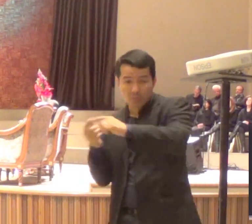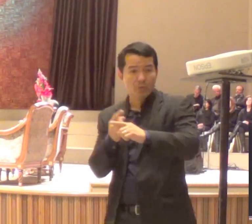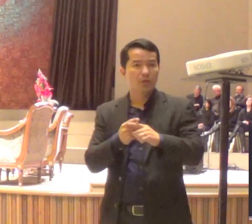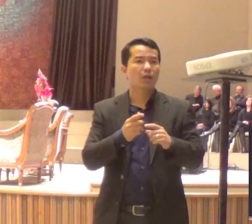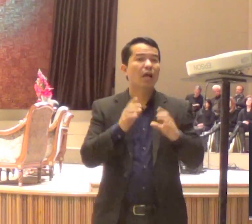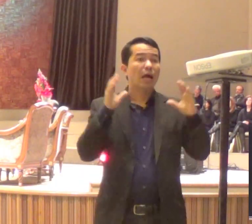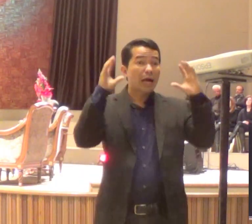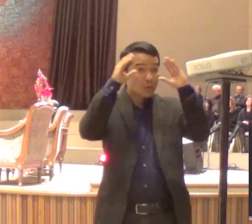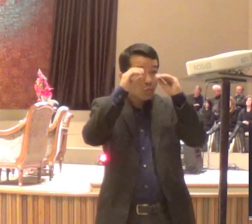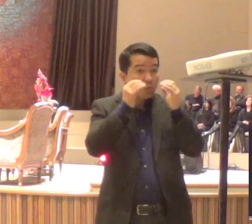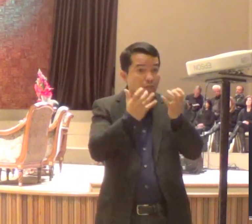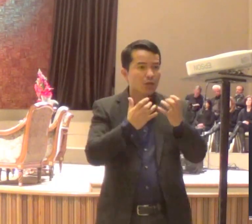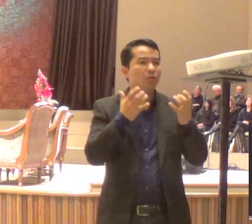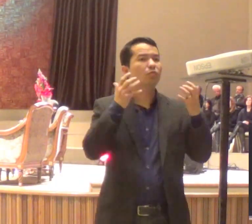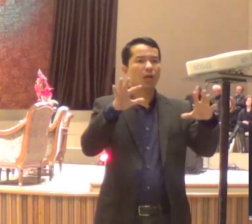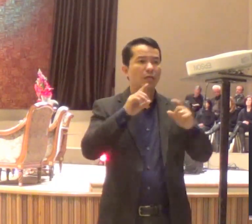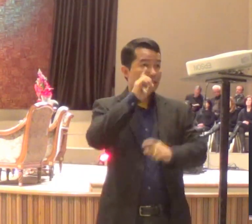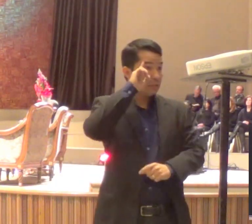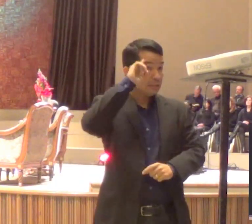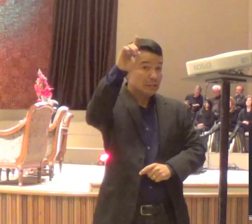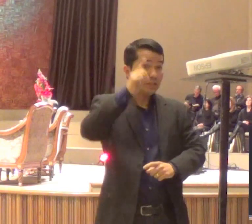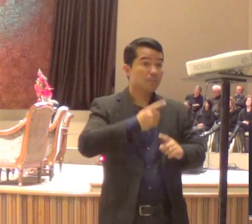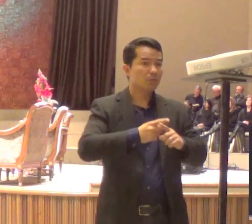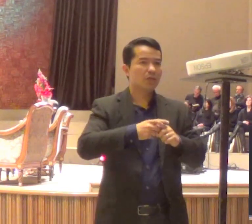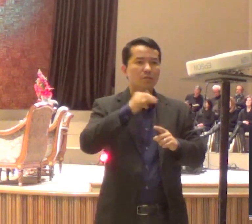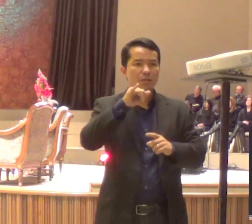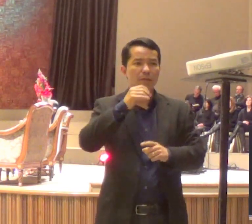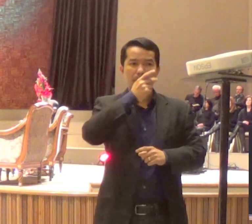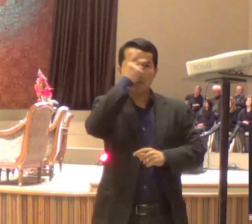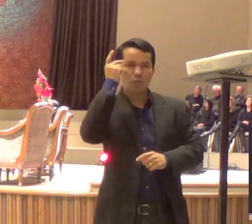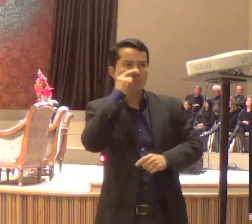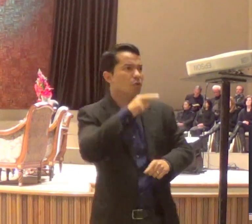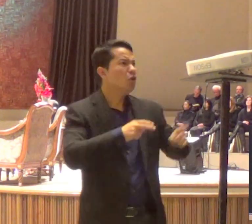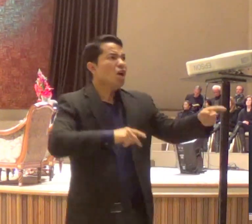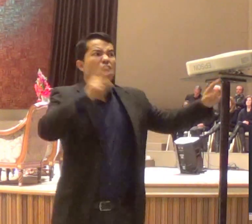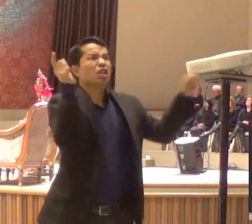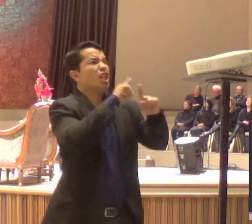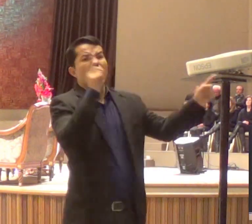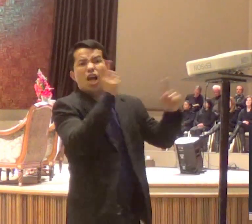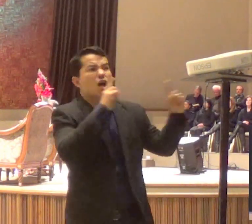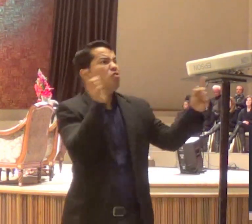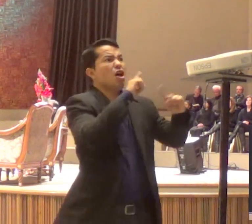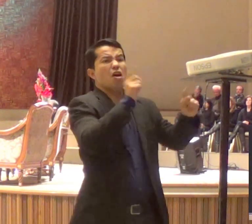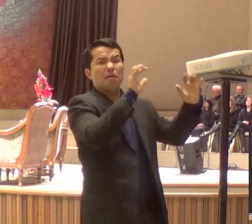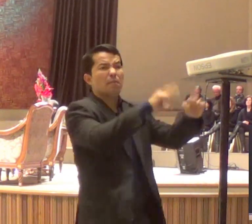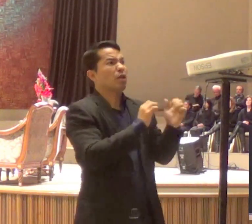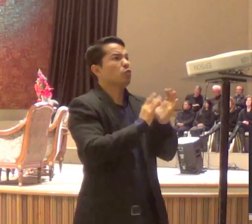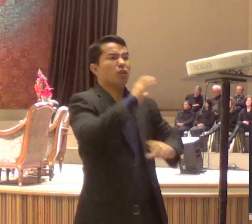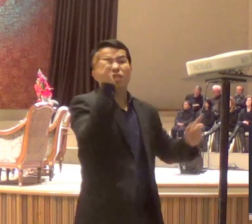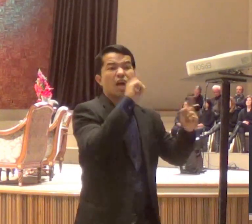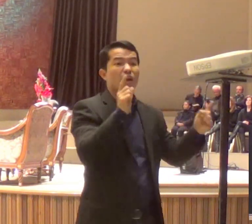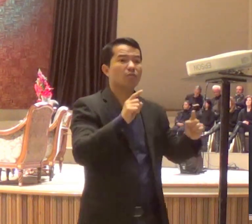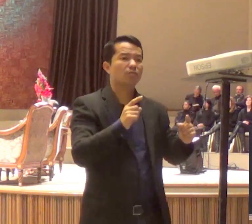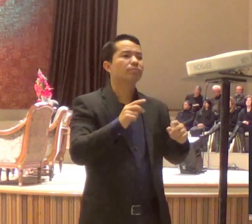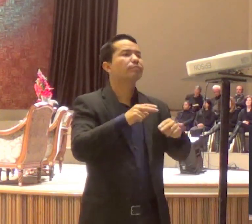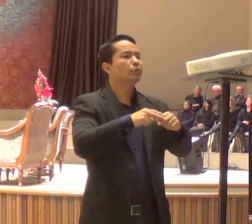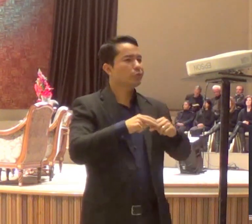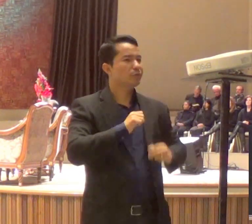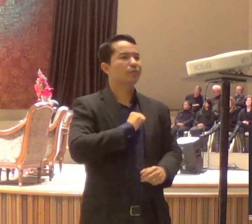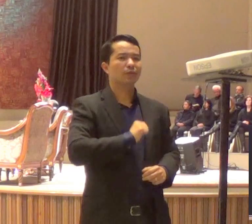infiltrado, que estava lá, vendo o que ia acontecer. E Jesus sabia de tudo. E Jesus sabia de tudo,